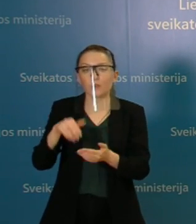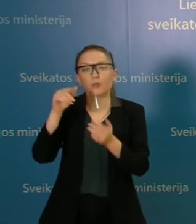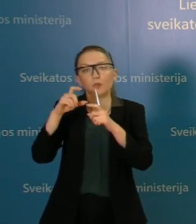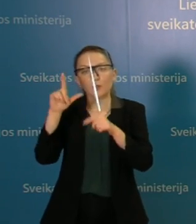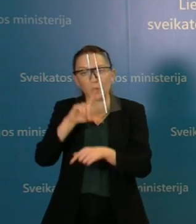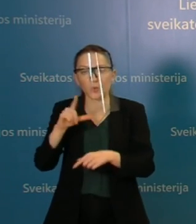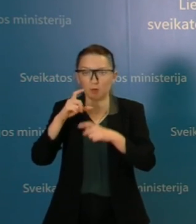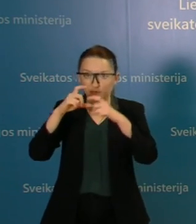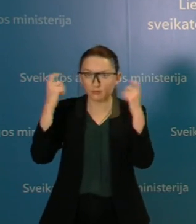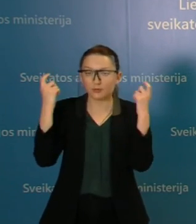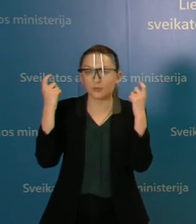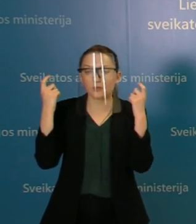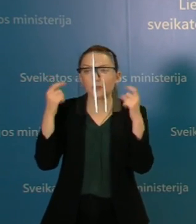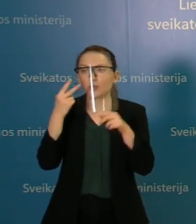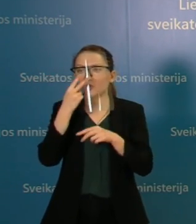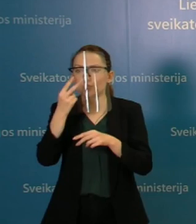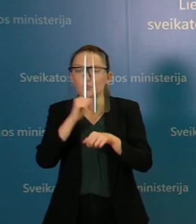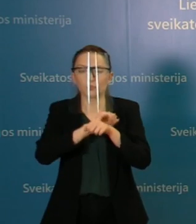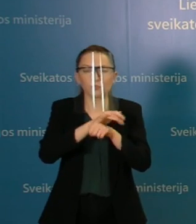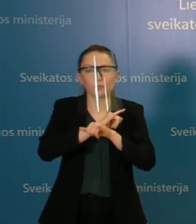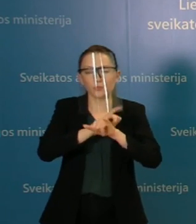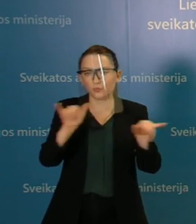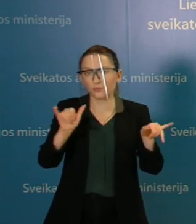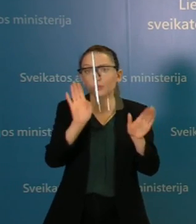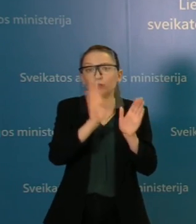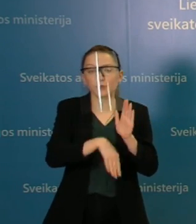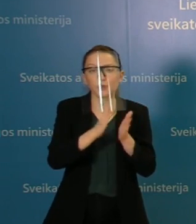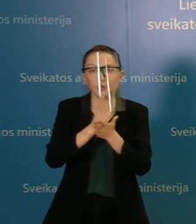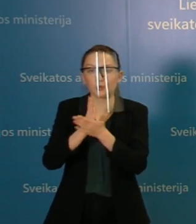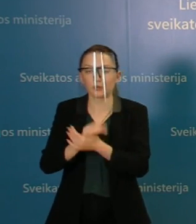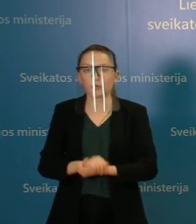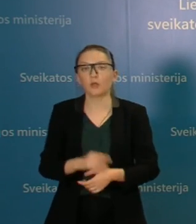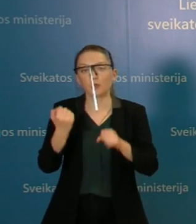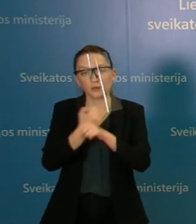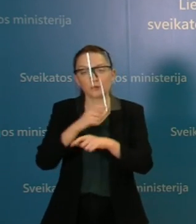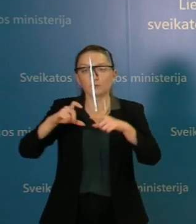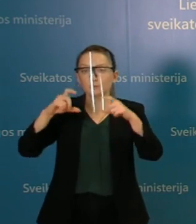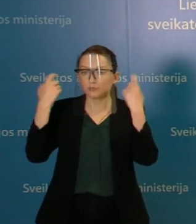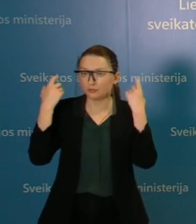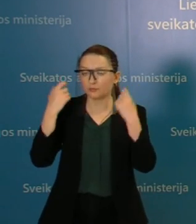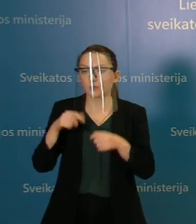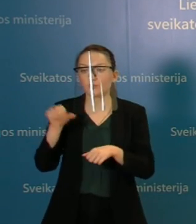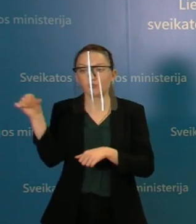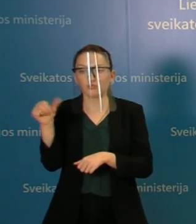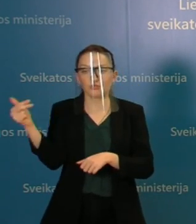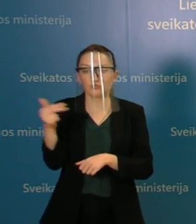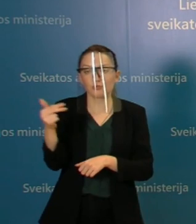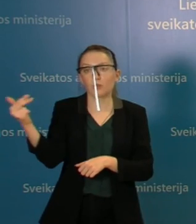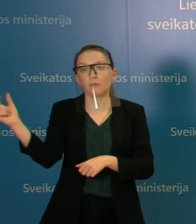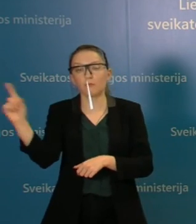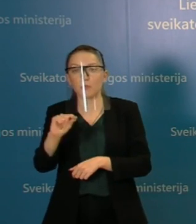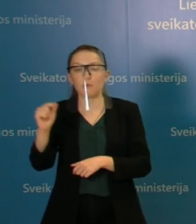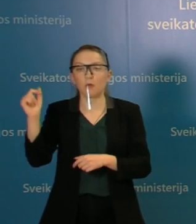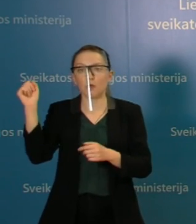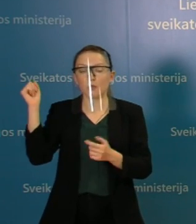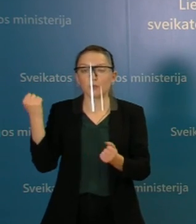dėvėti dabartiniu metu, žinant tokį virusą paplitimą visoje Lietuvoje, ypatingai šis savaitgalis, vėlinių visų